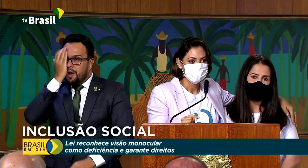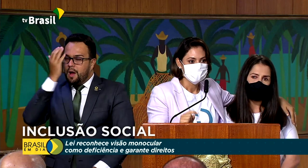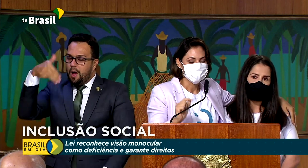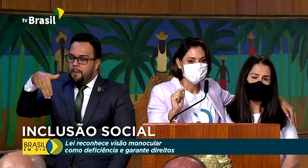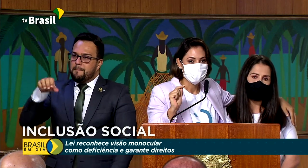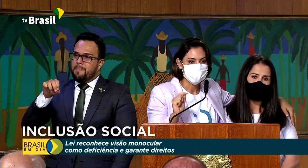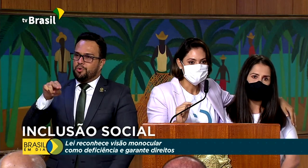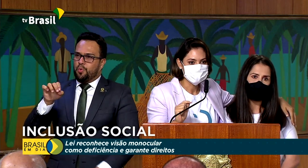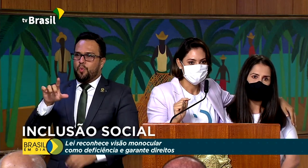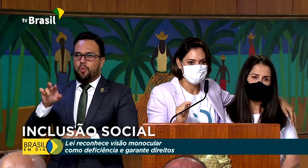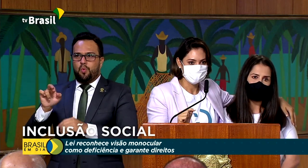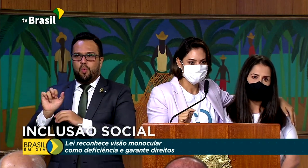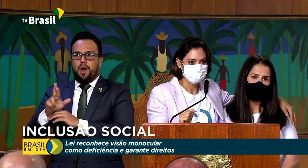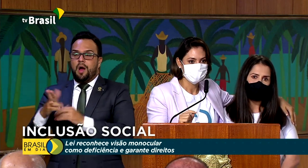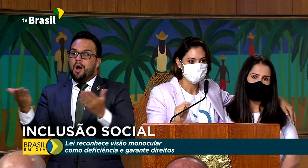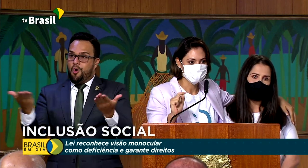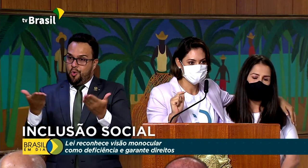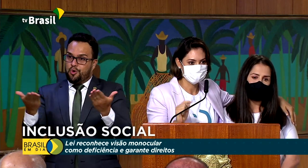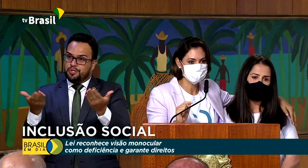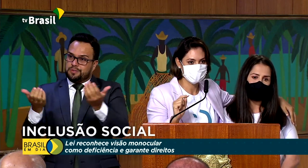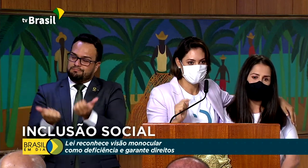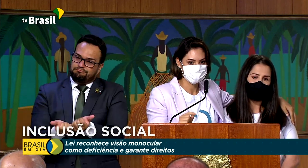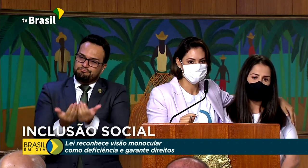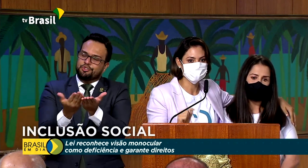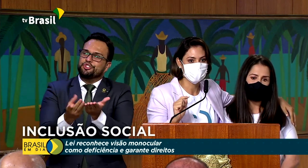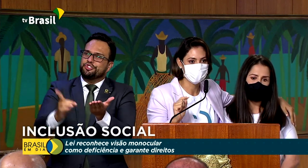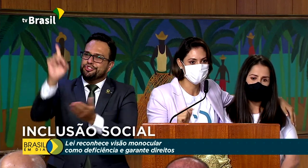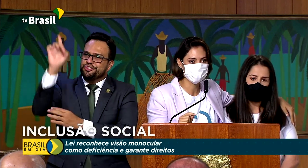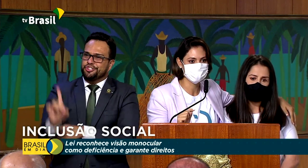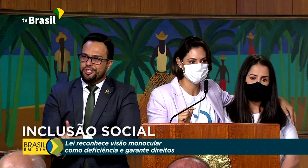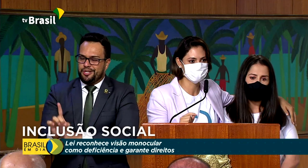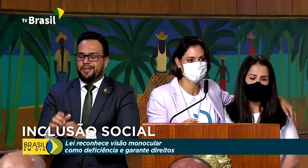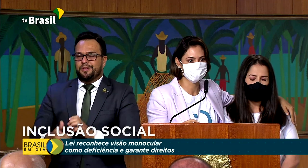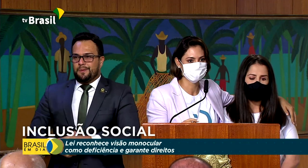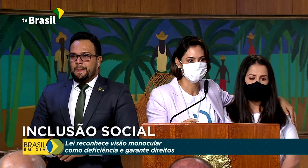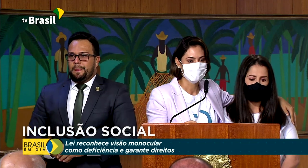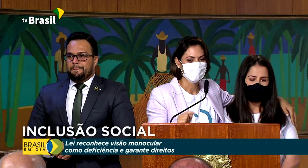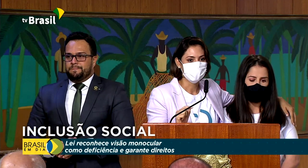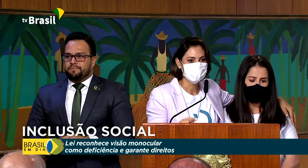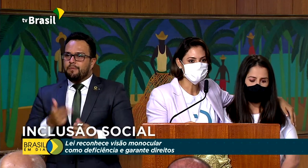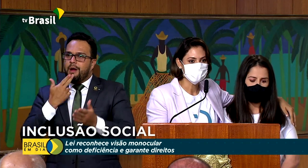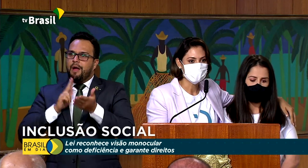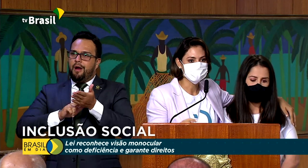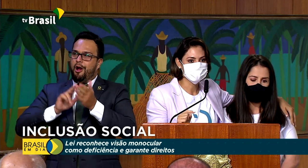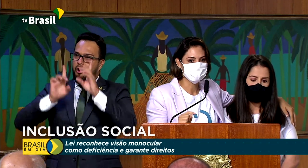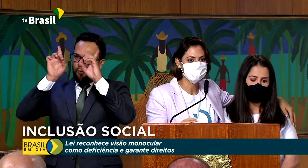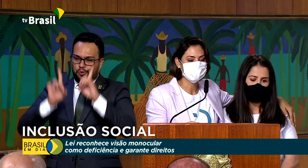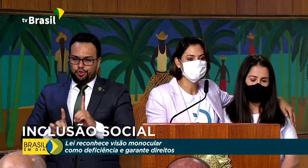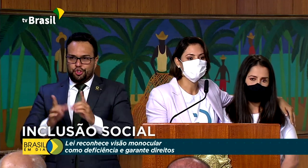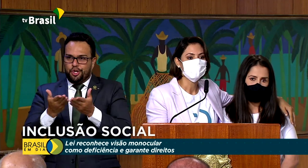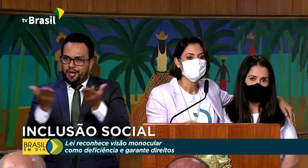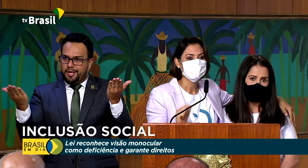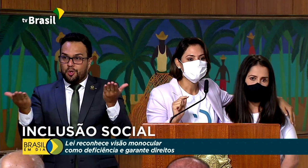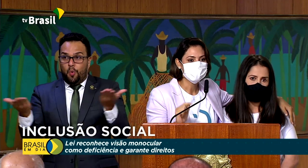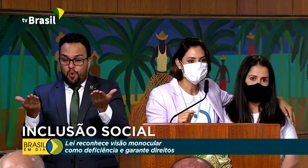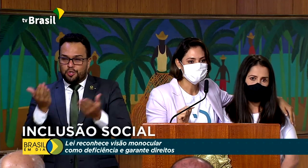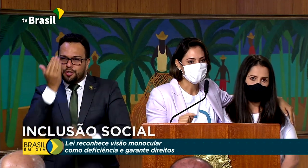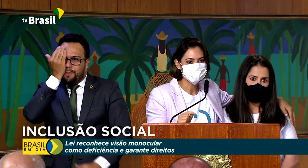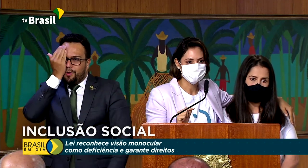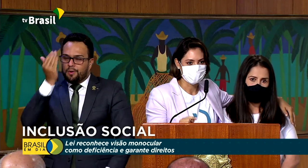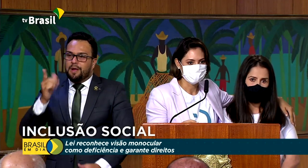recebendo o seu direito de reconhecimento. Hoje, eles estão tendo